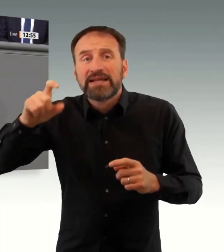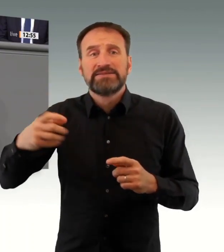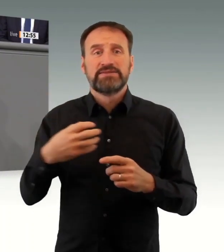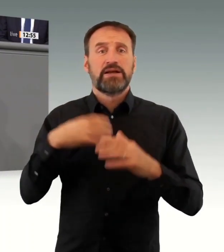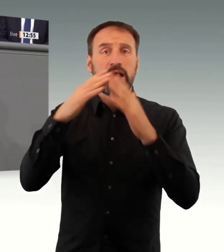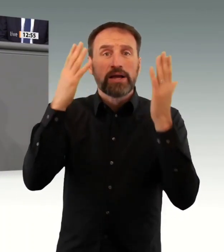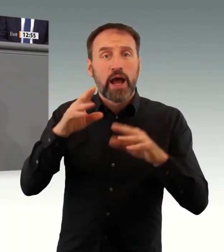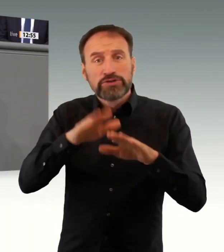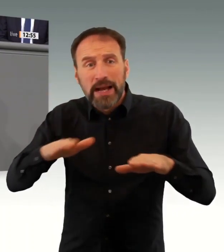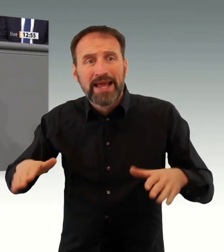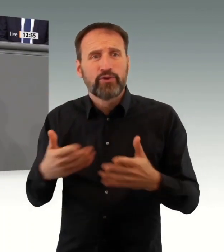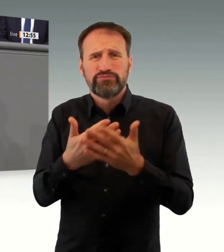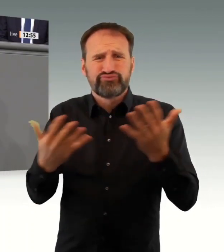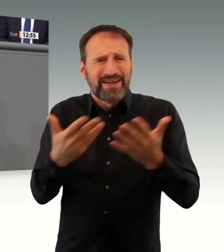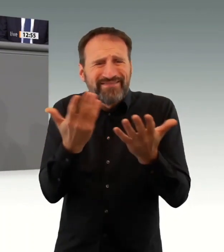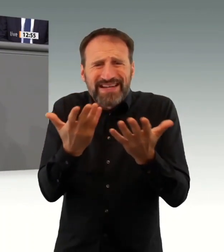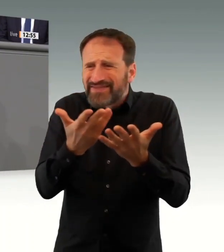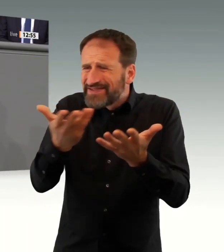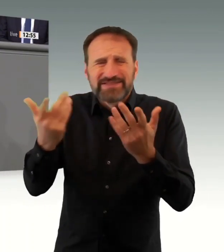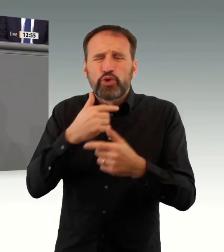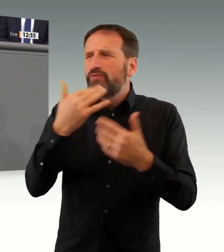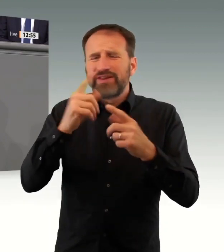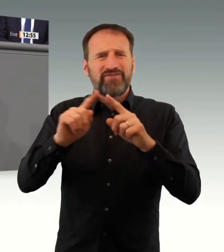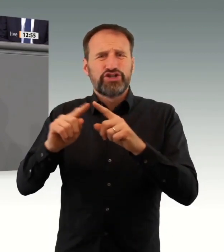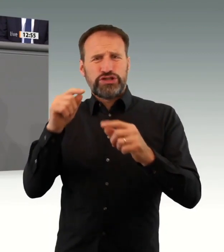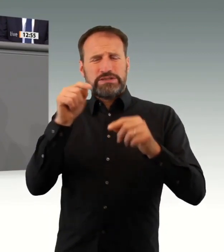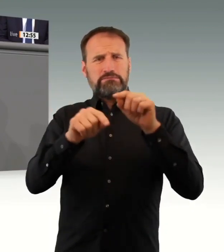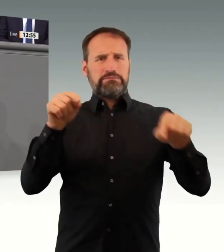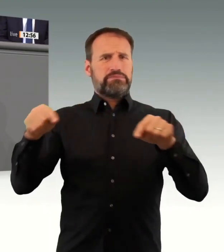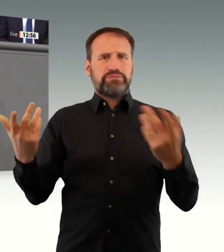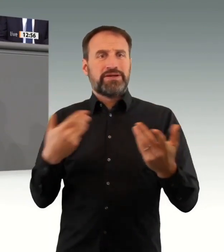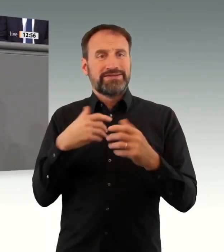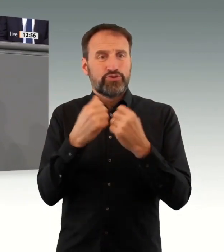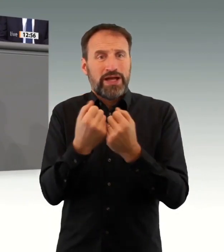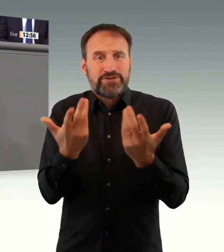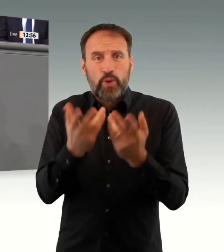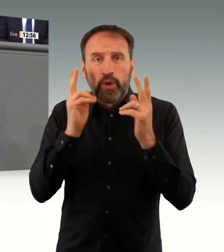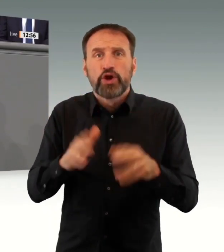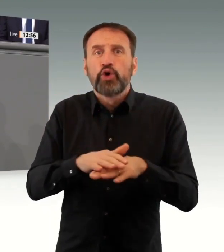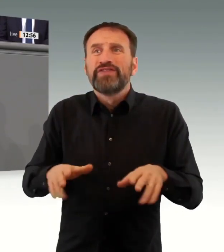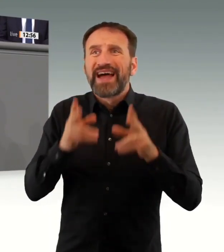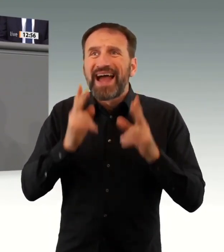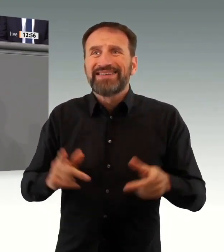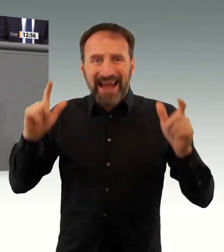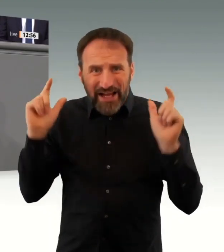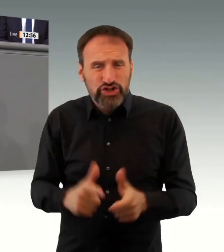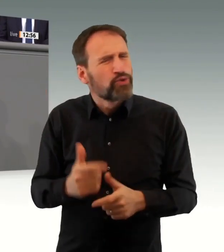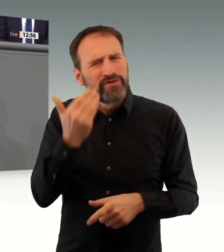erstens die Weltgesundheitsorganisation eine gesundheitliche Notlage internationaler Tragweite